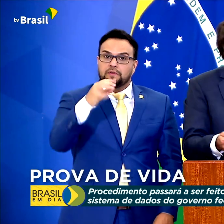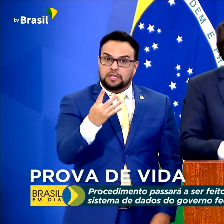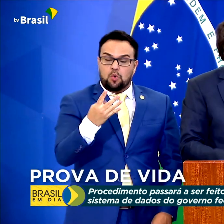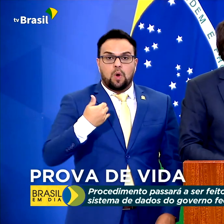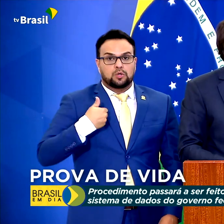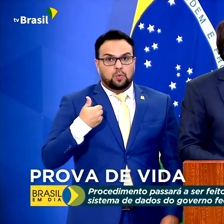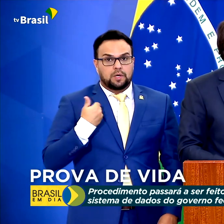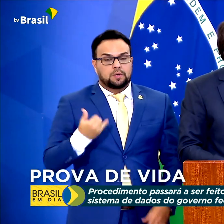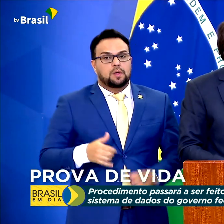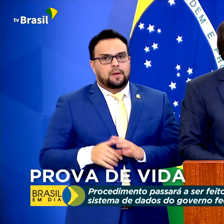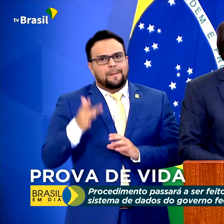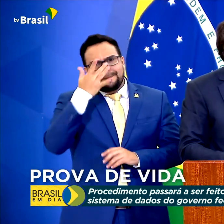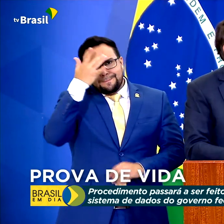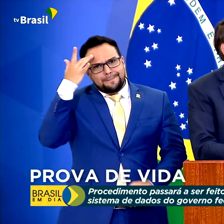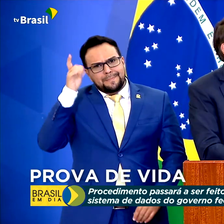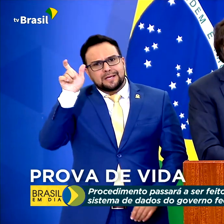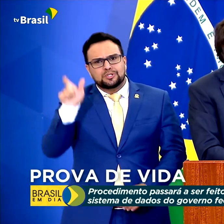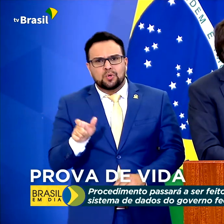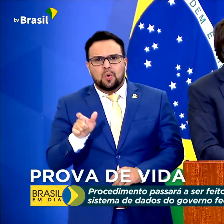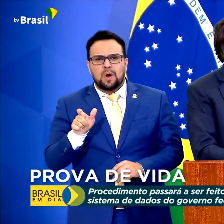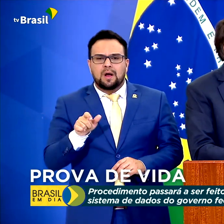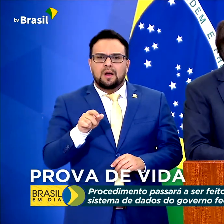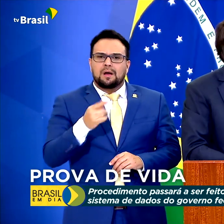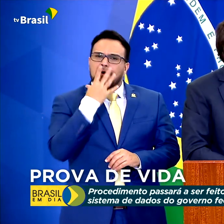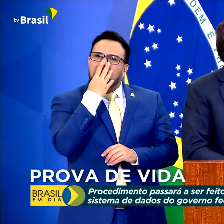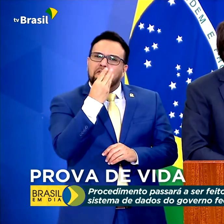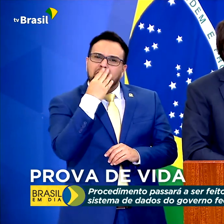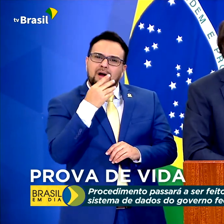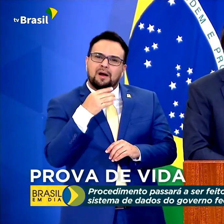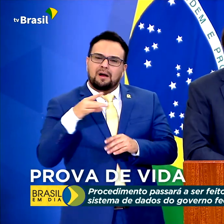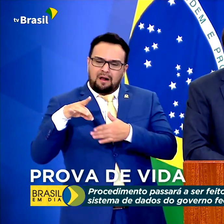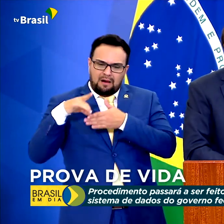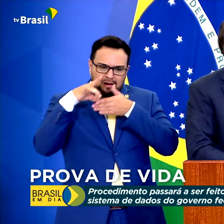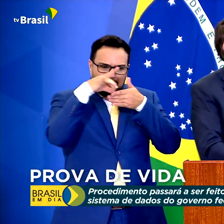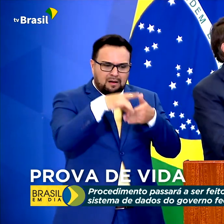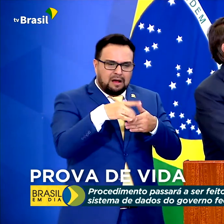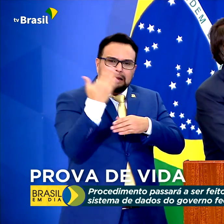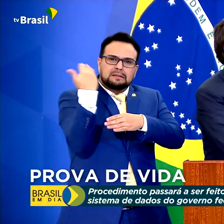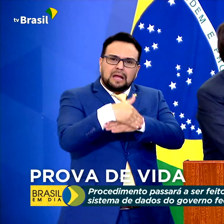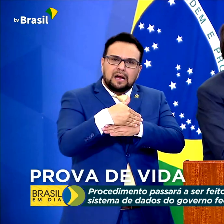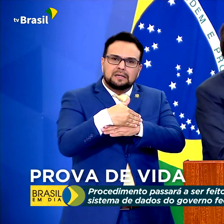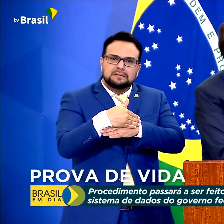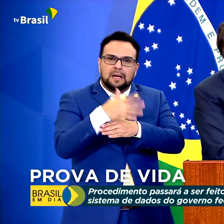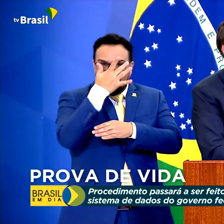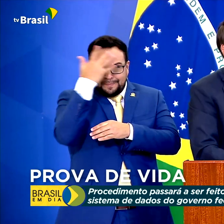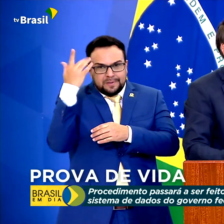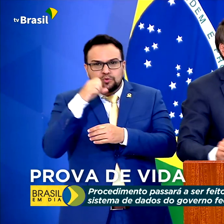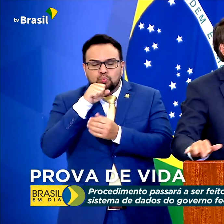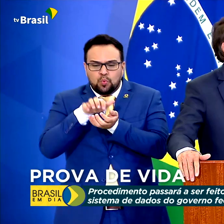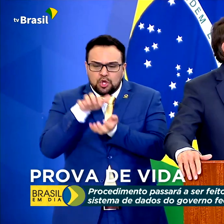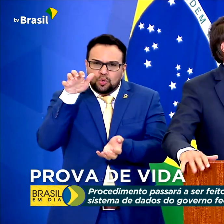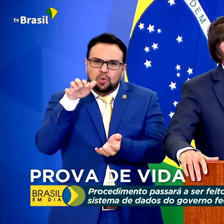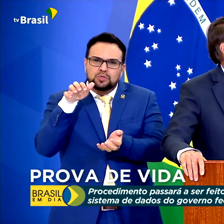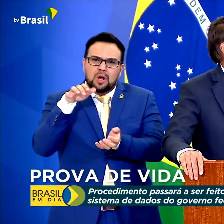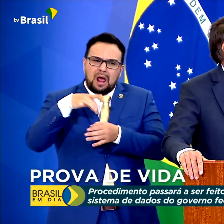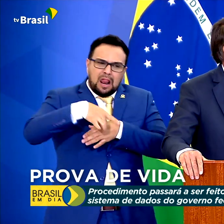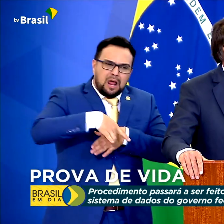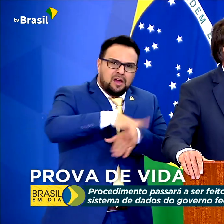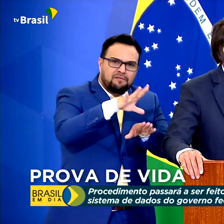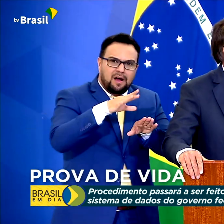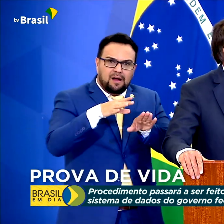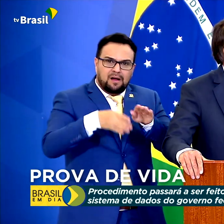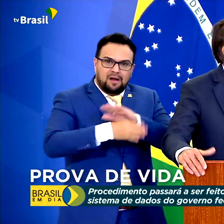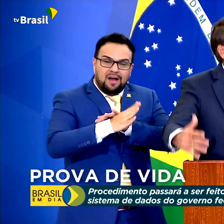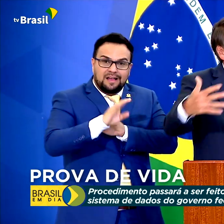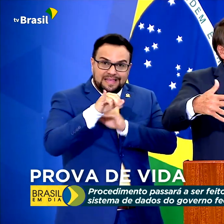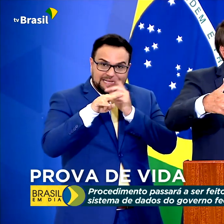Pegar uma pessoa dessa, botar numa van, num carro de táxi, para fazer uma prova de vida é um ato de desumanidade.